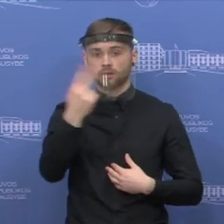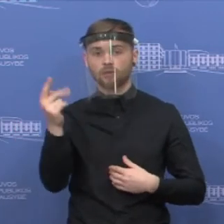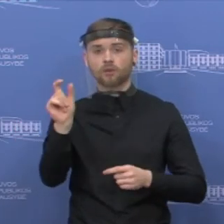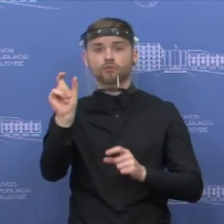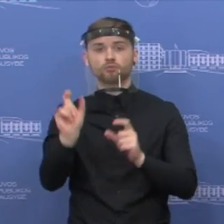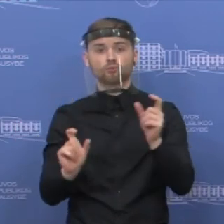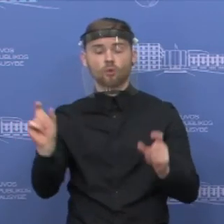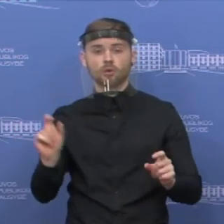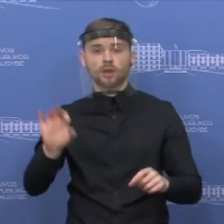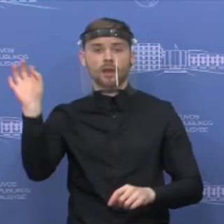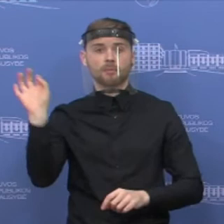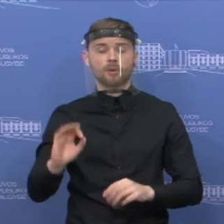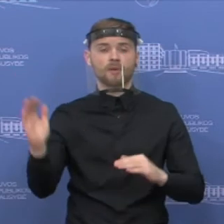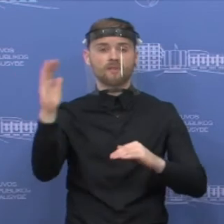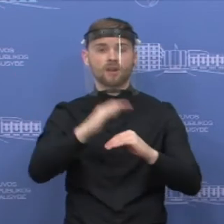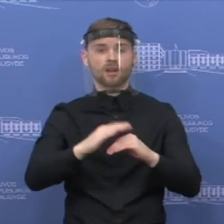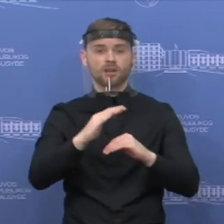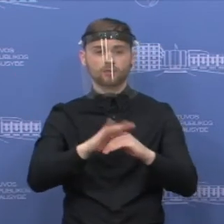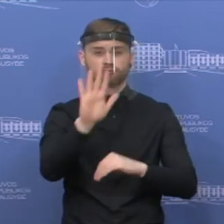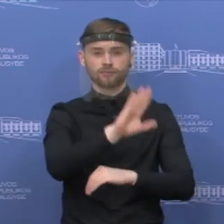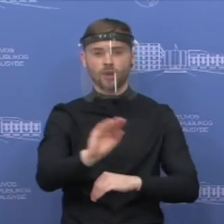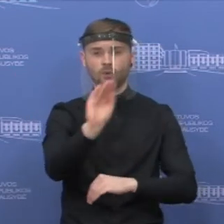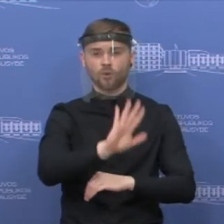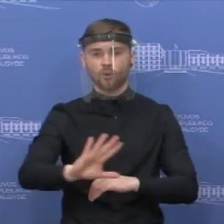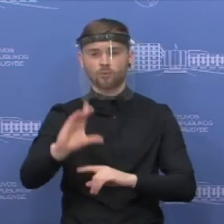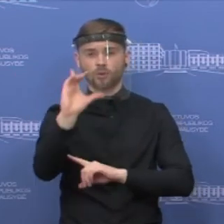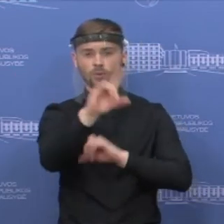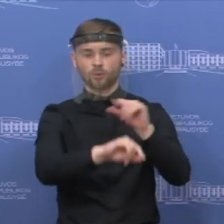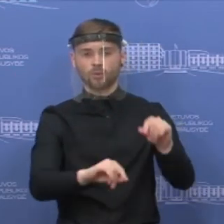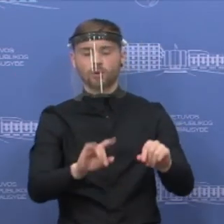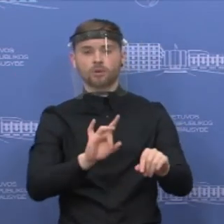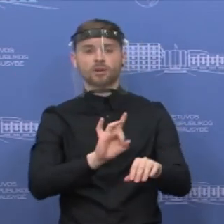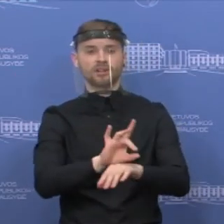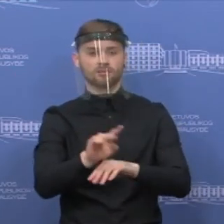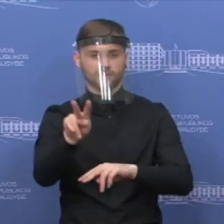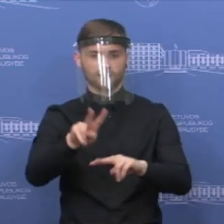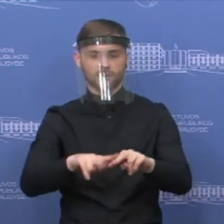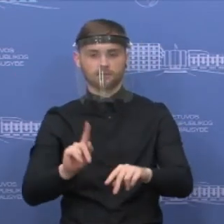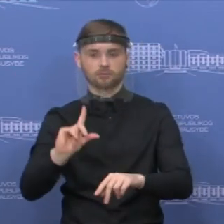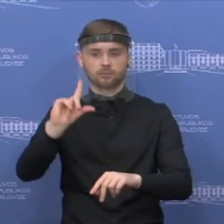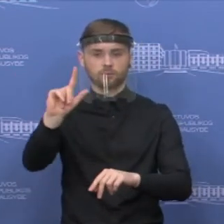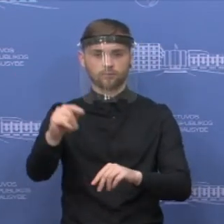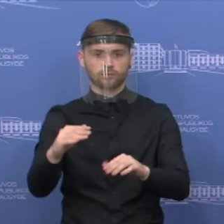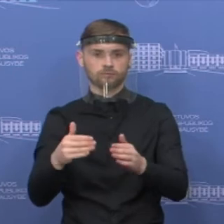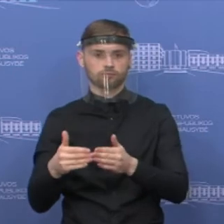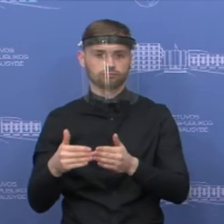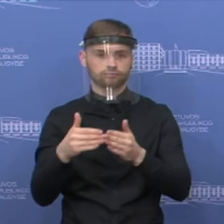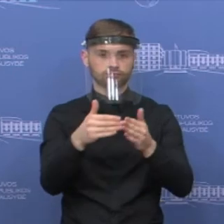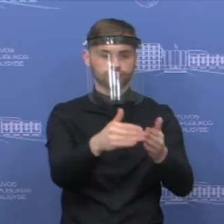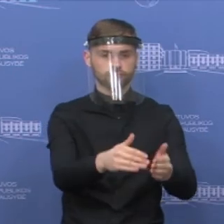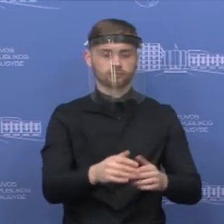Vakurų Europos kryptimi, išvyksta per Klaipėdus jūrų uostą. Po to